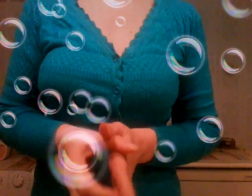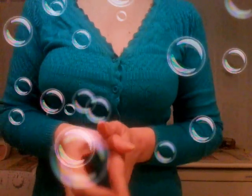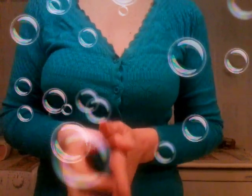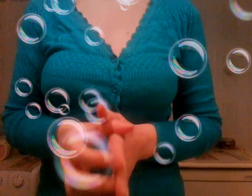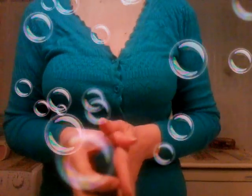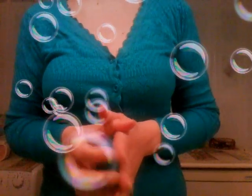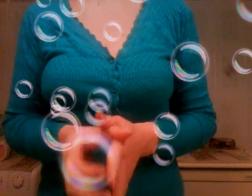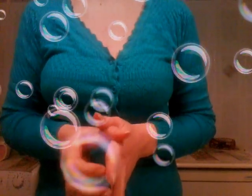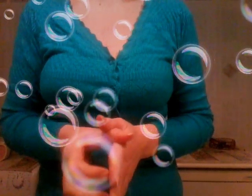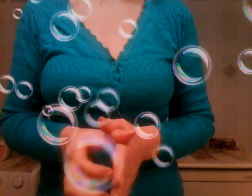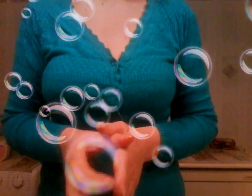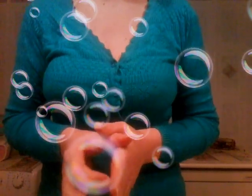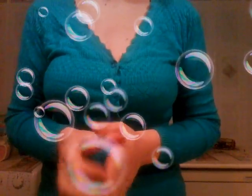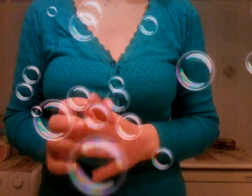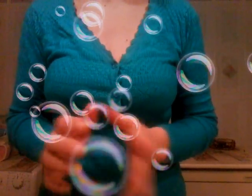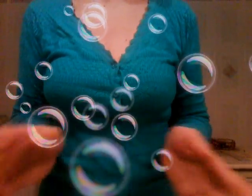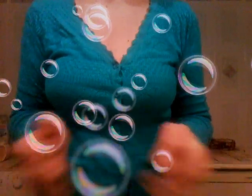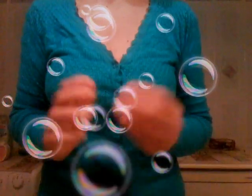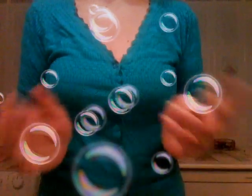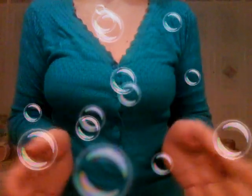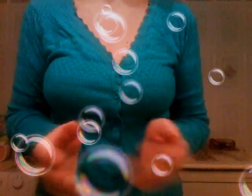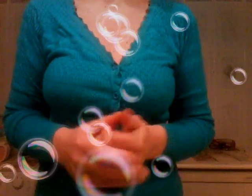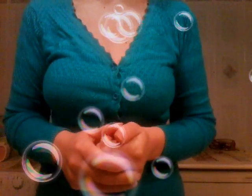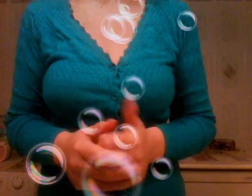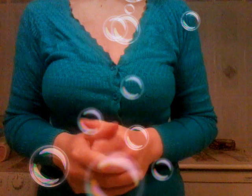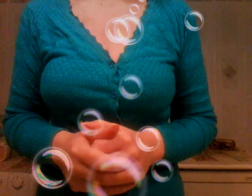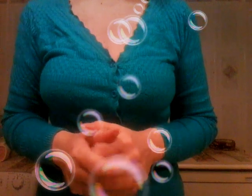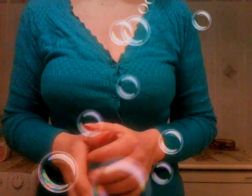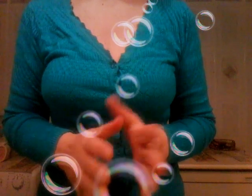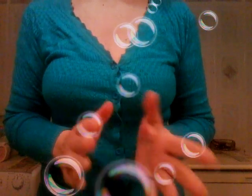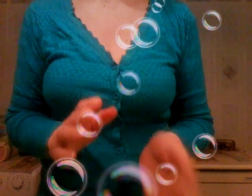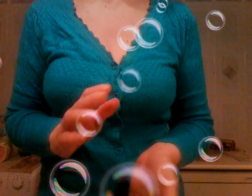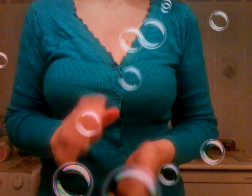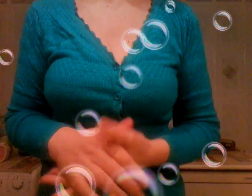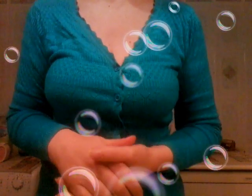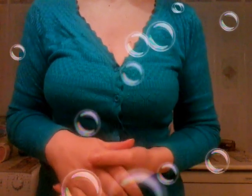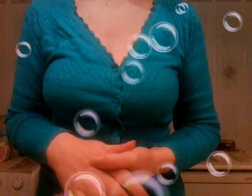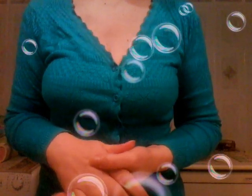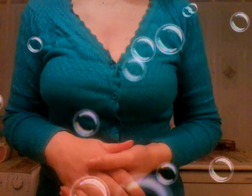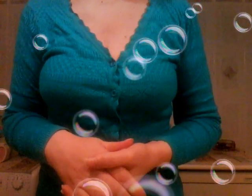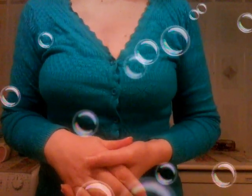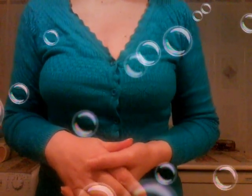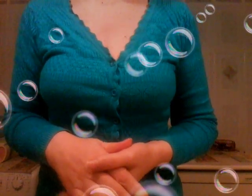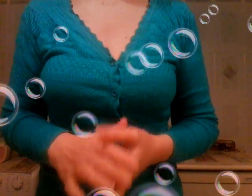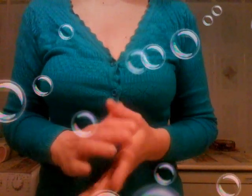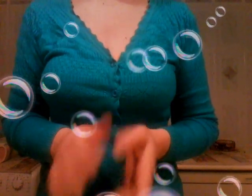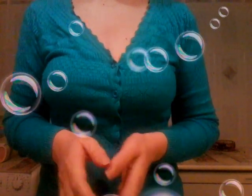interessano niente le views perché è chiaro che a fare centomila video vengono pochissime views dunque mi avete